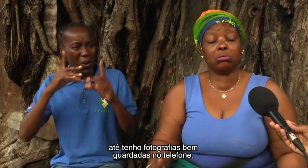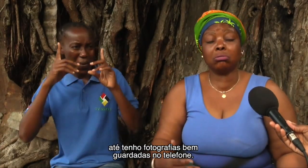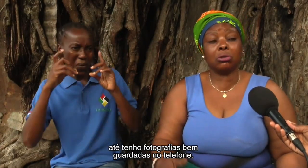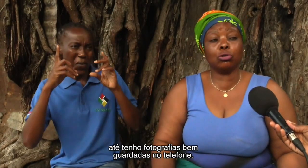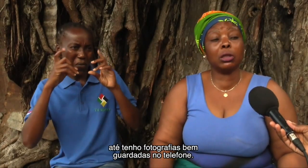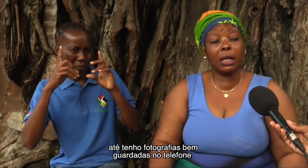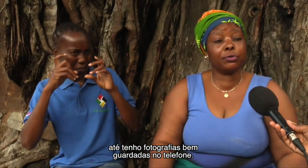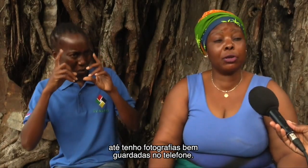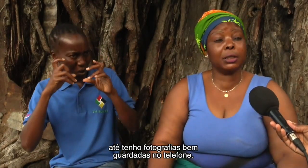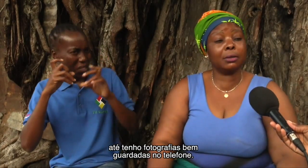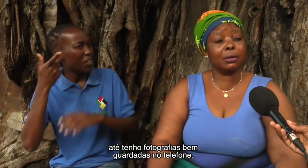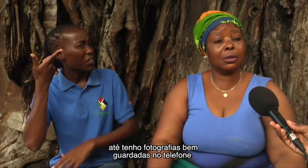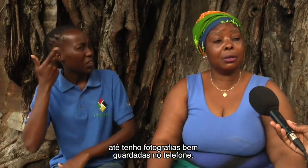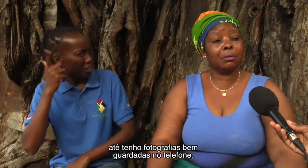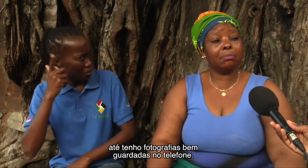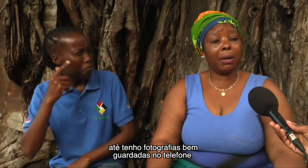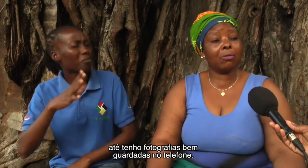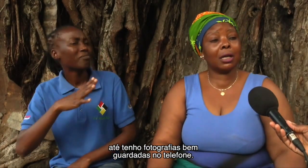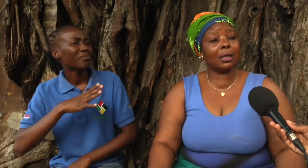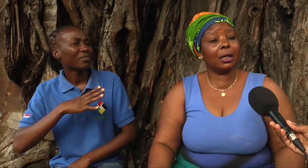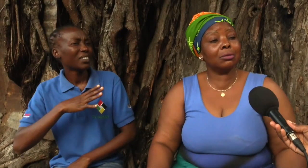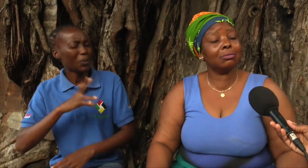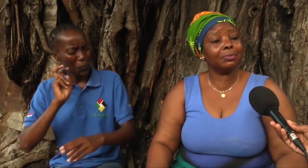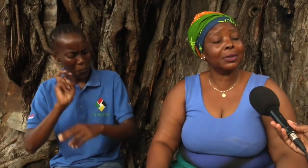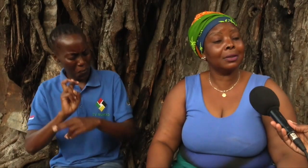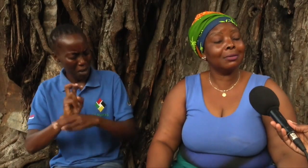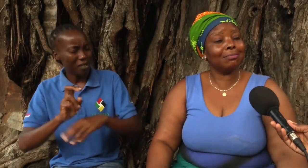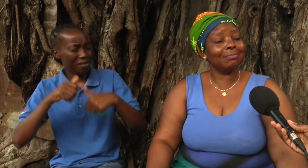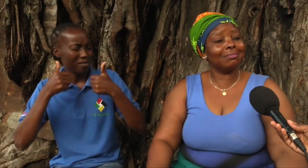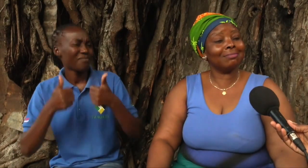no telefone. Bem cortado.